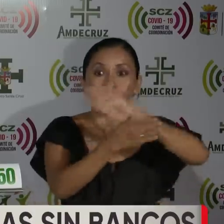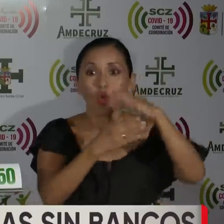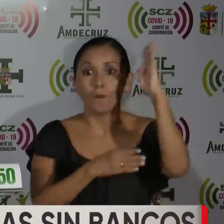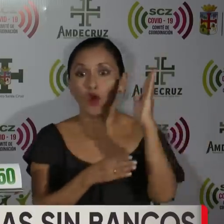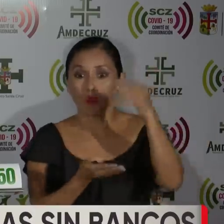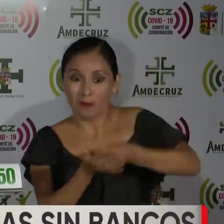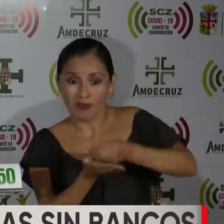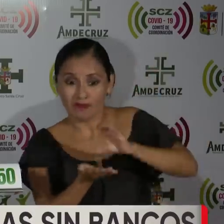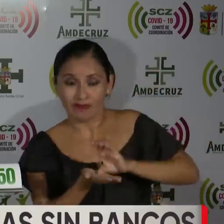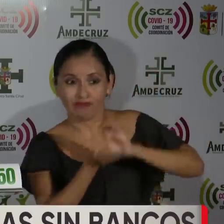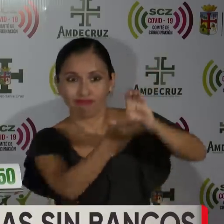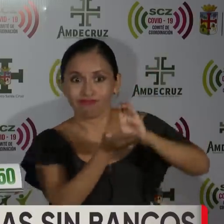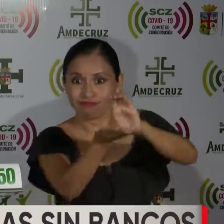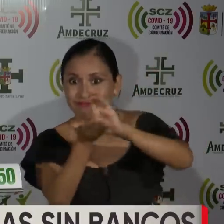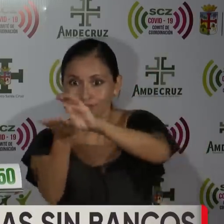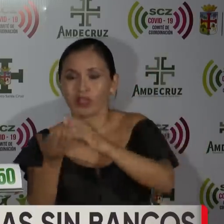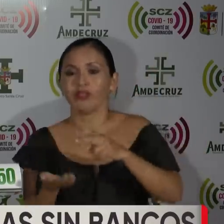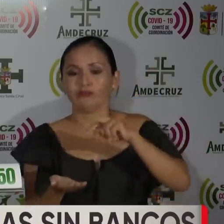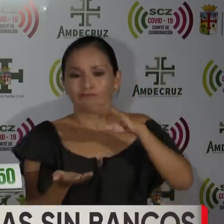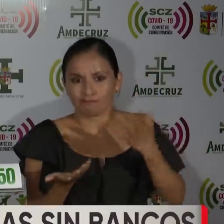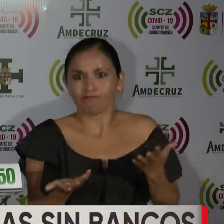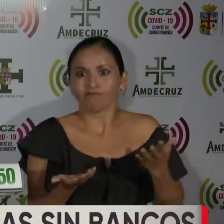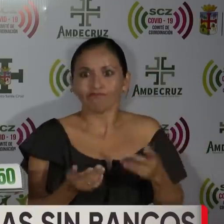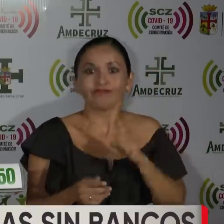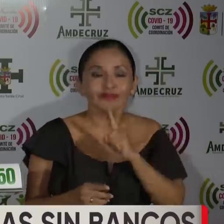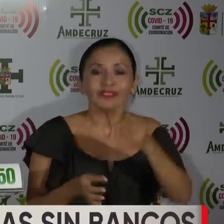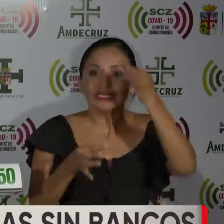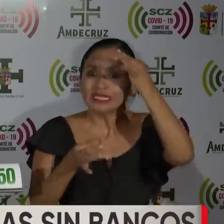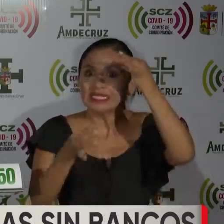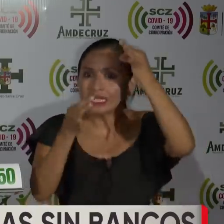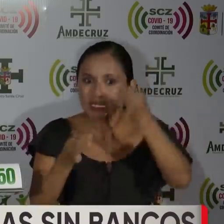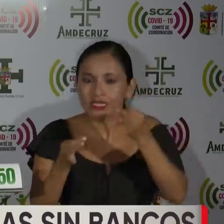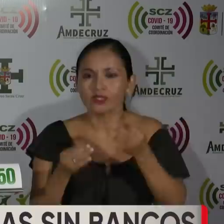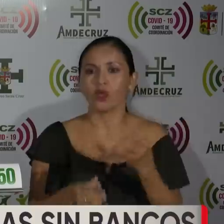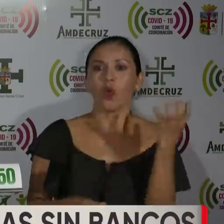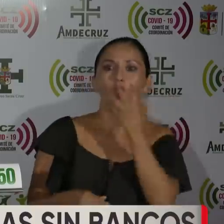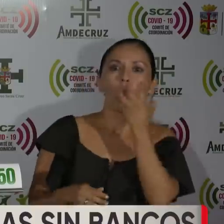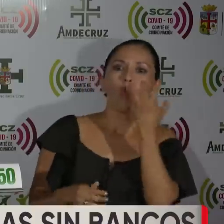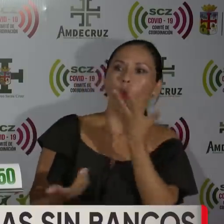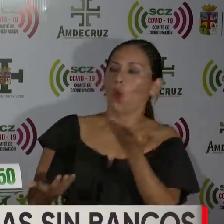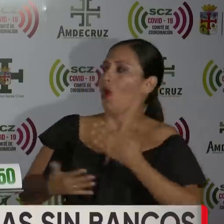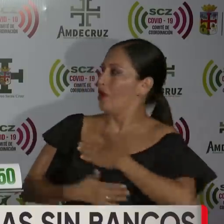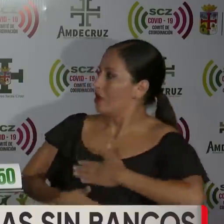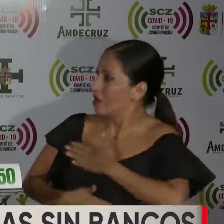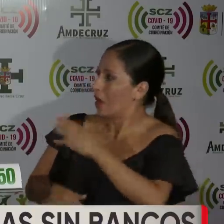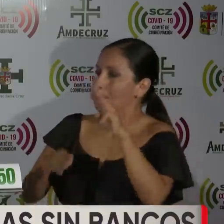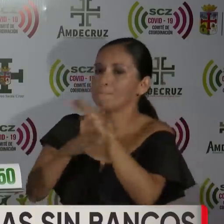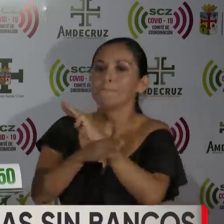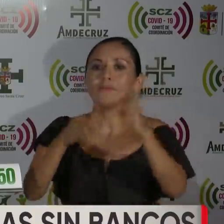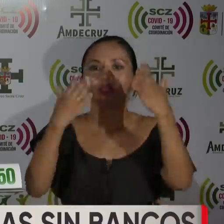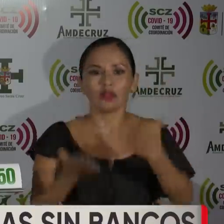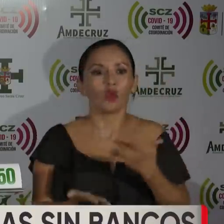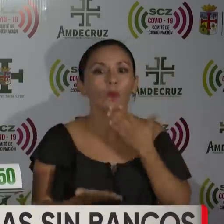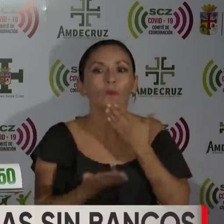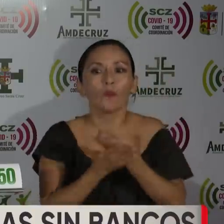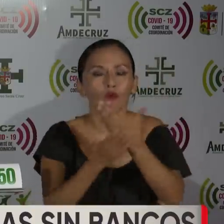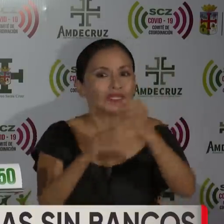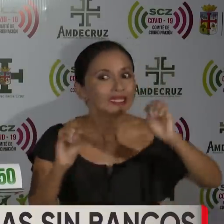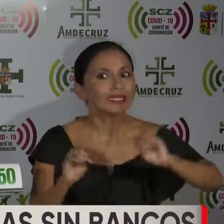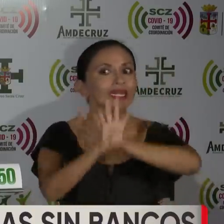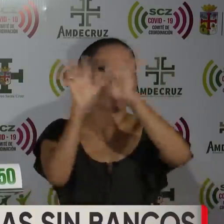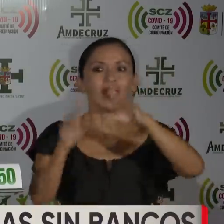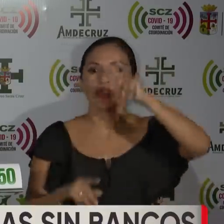bonos. Creo que esta es una decisión, estimado Ministro, que la Presidenta lo puso muy en claro. Claro,